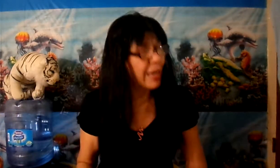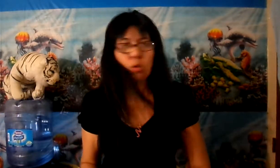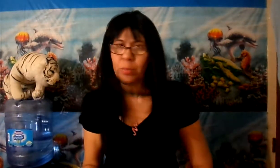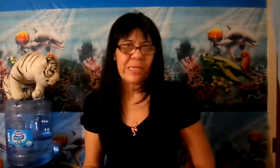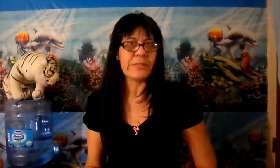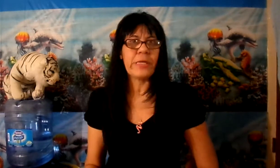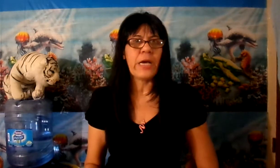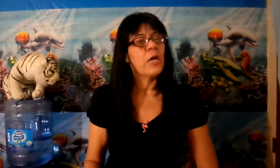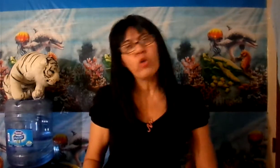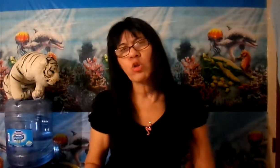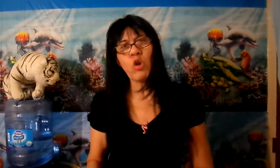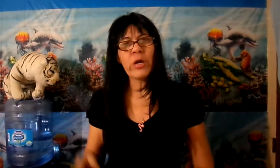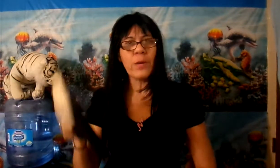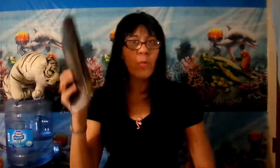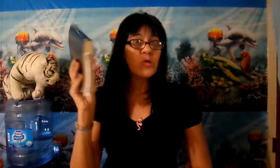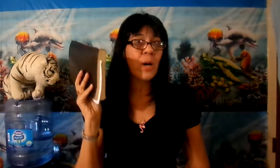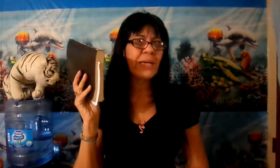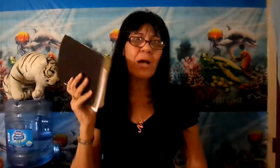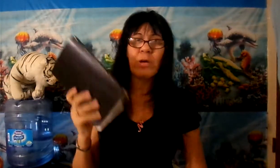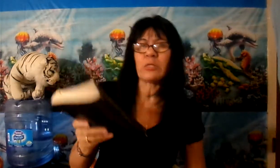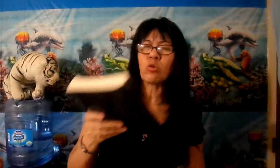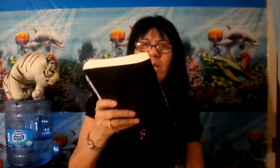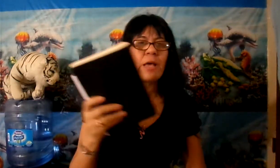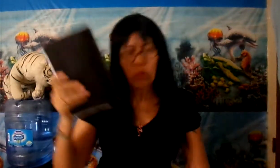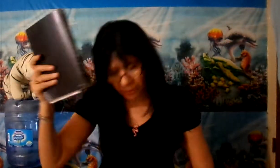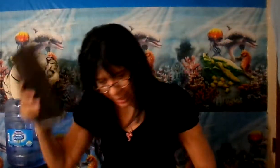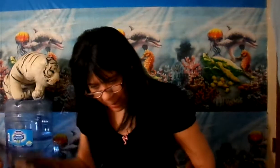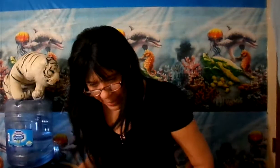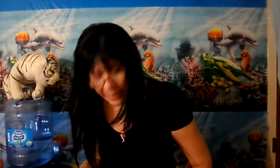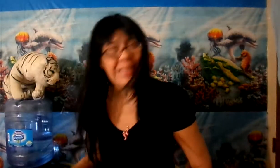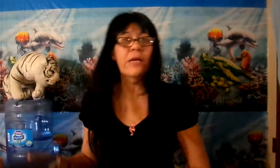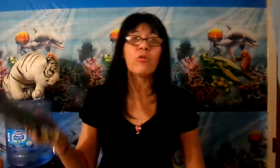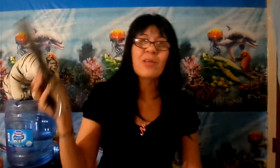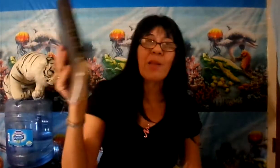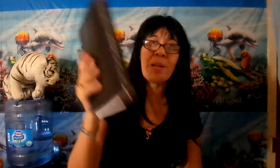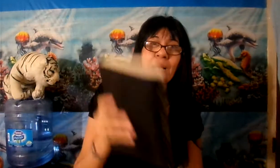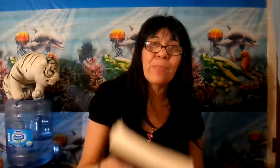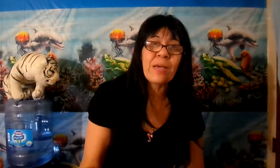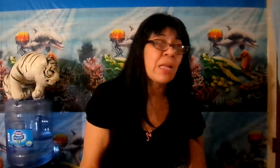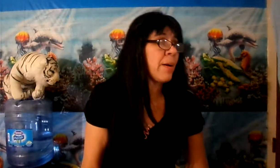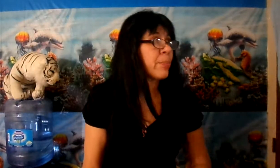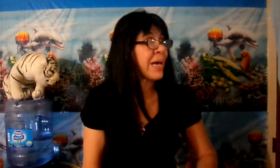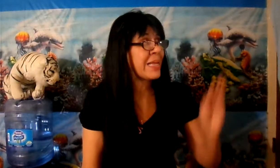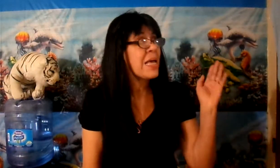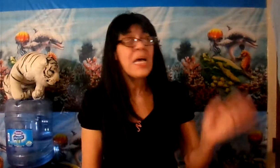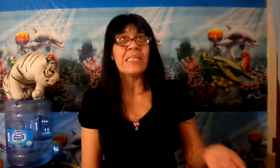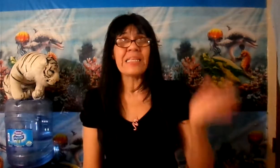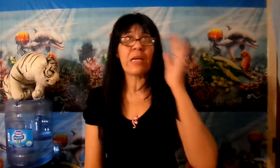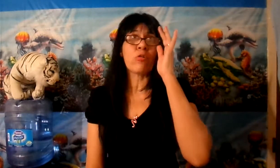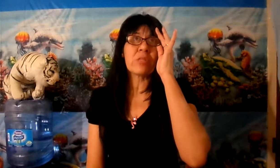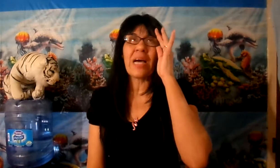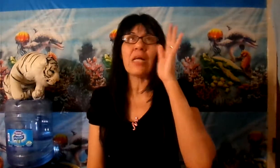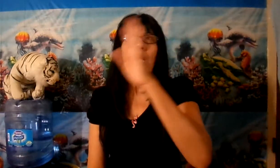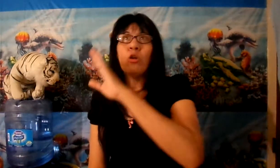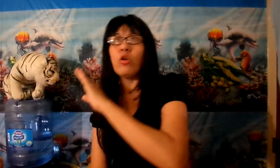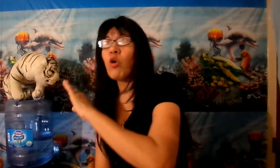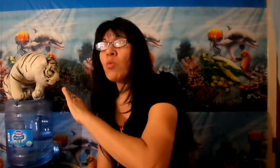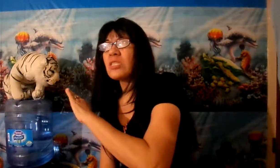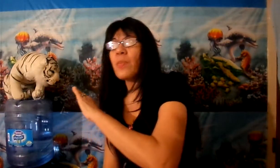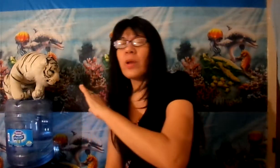no miente. Todo lo que Él puso aquí, aunque tú te des contra la pared, date contra la pared, date contra, como dice por ahí,